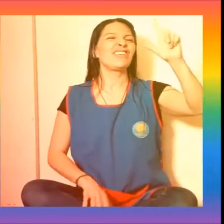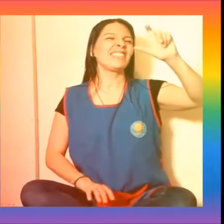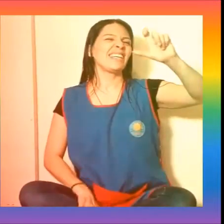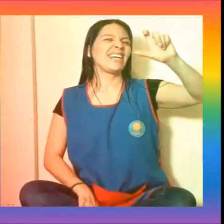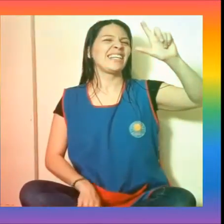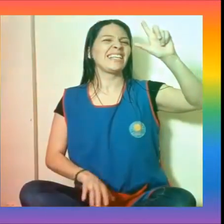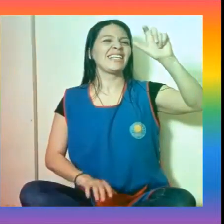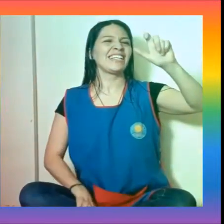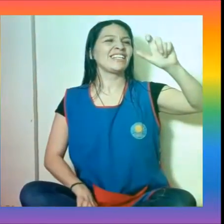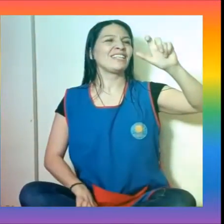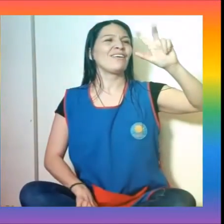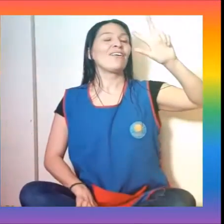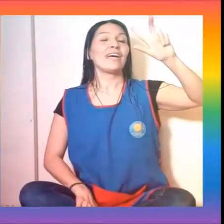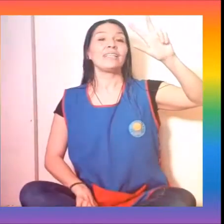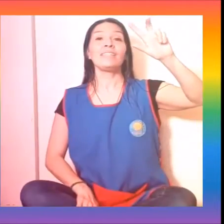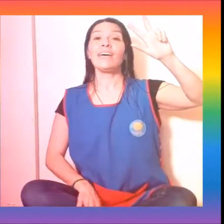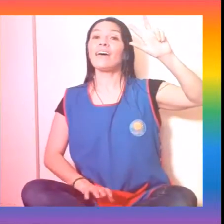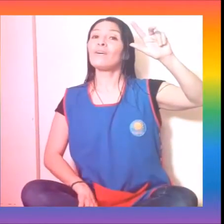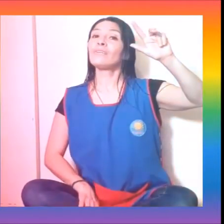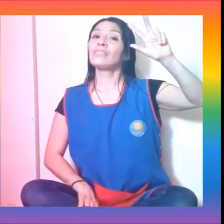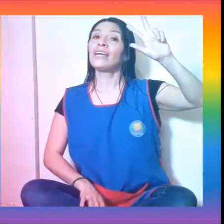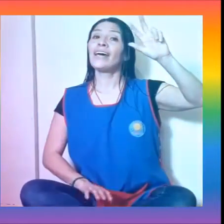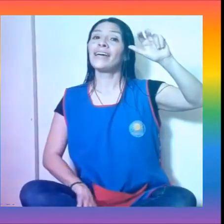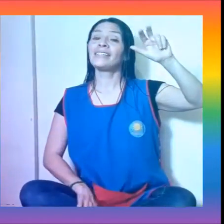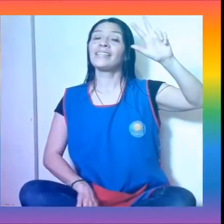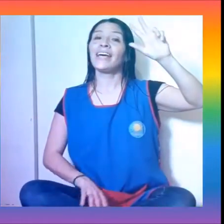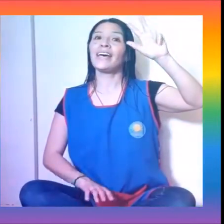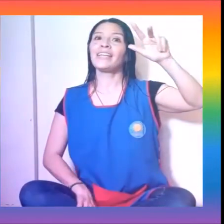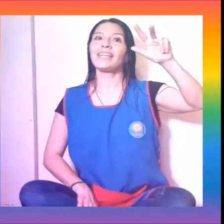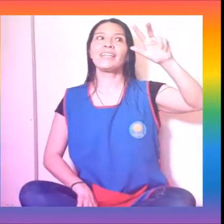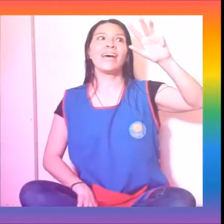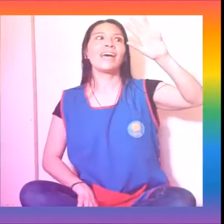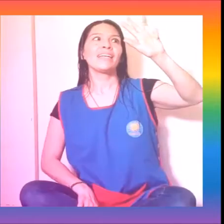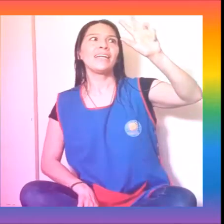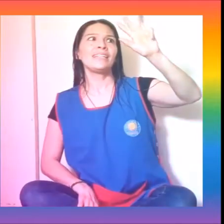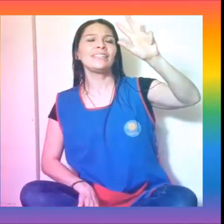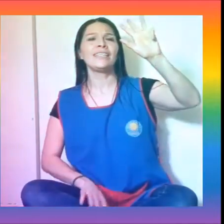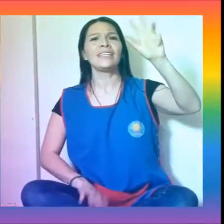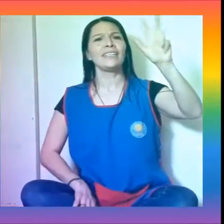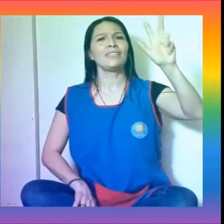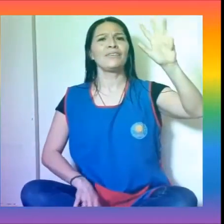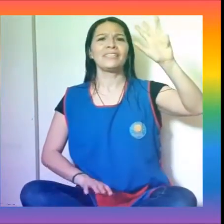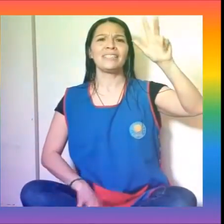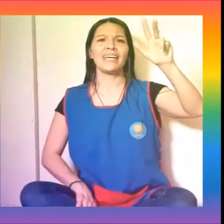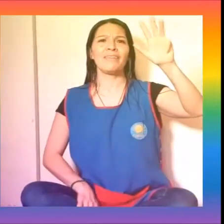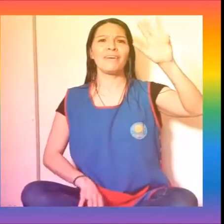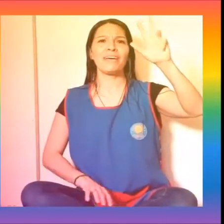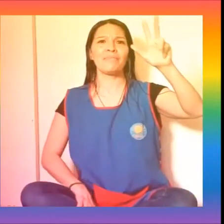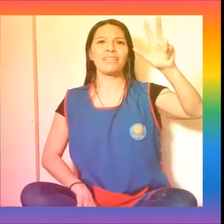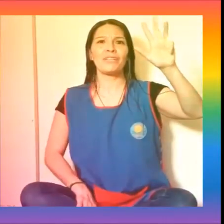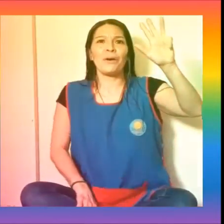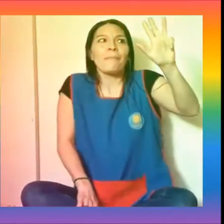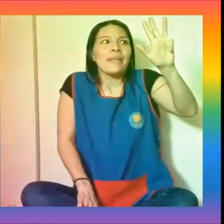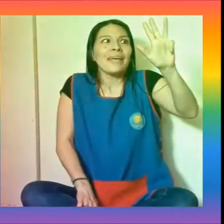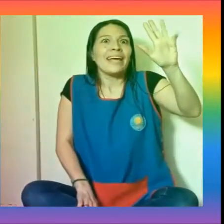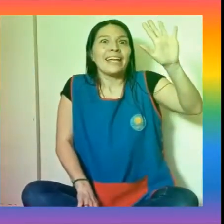es el hijito, esta otra es la nena y el chiquito es el bebito. El